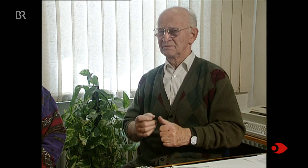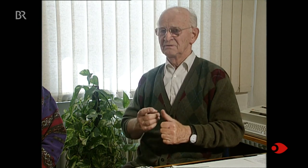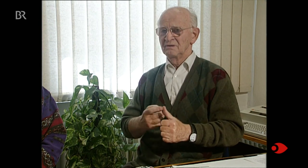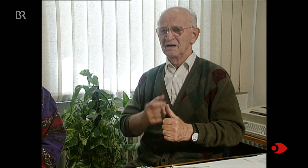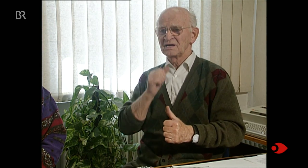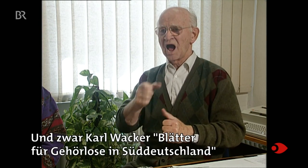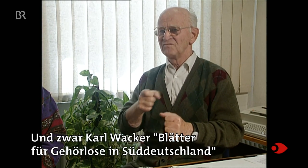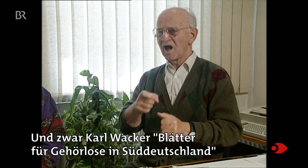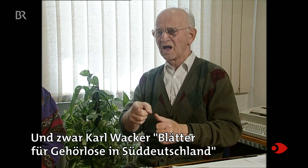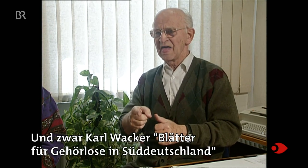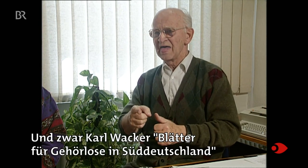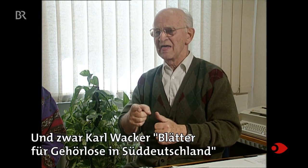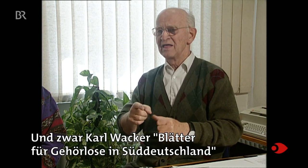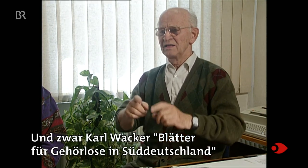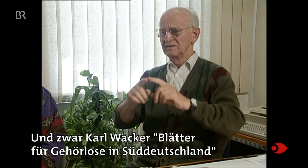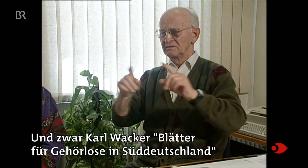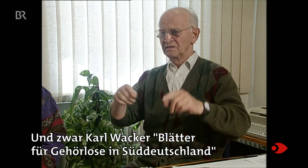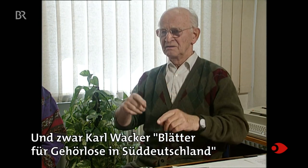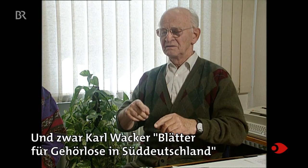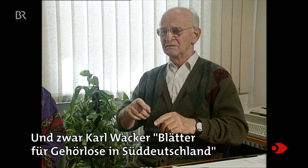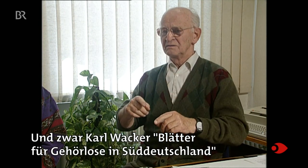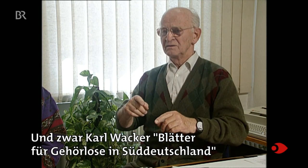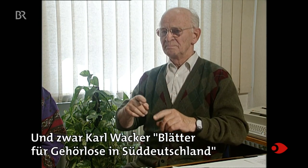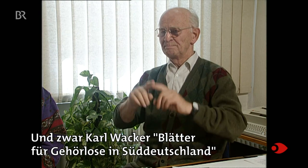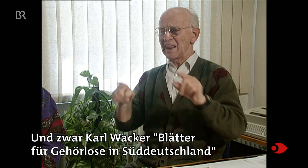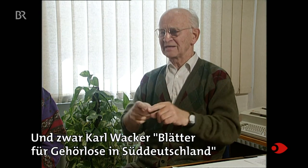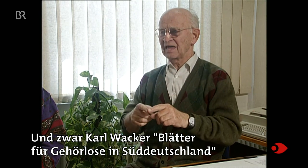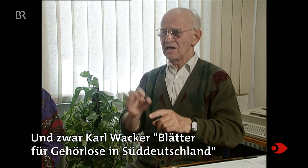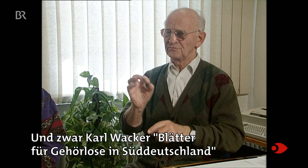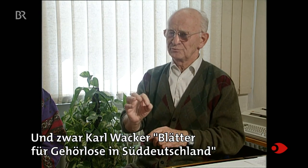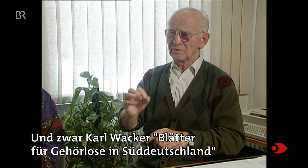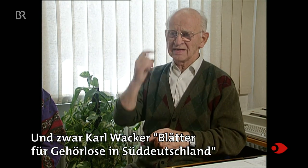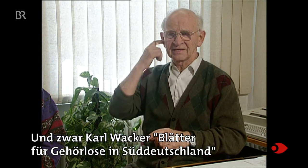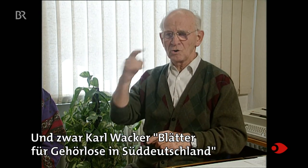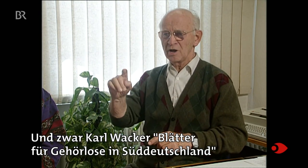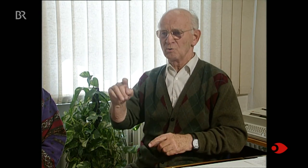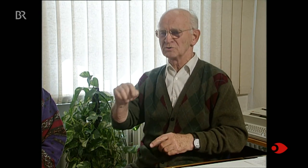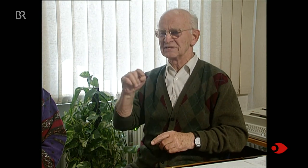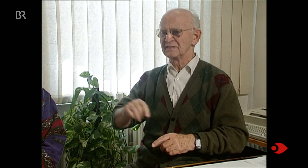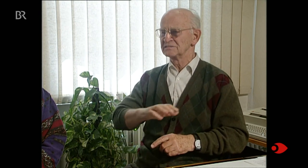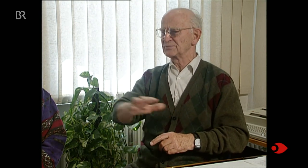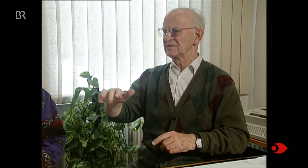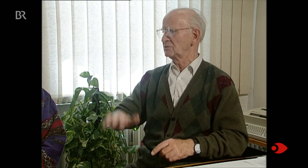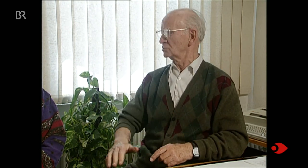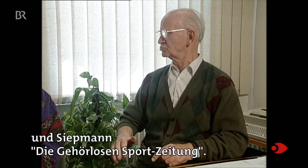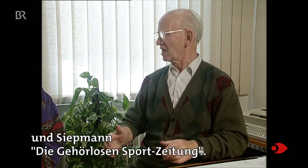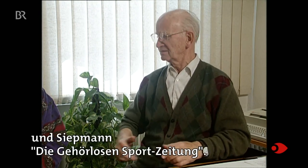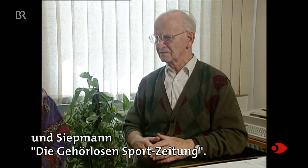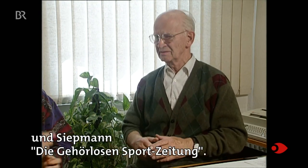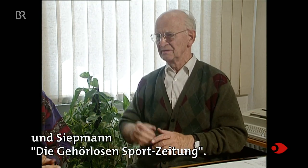Und zwar Karl Wacker, Blätter für Gehörlose in Süddeutschland. Und Siebmann,